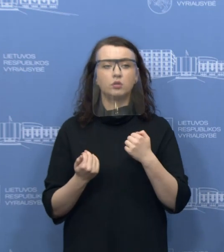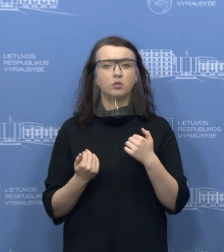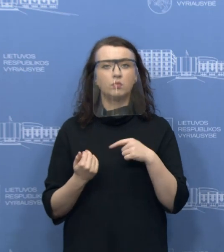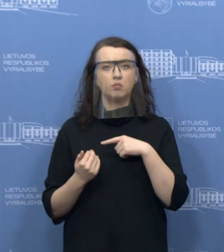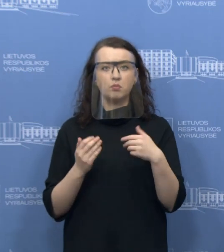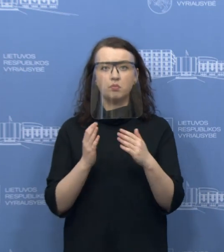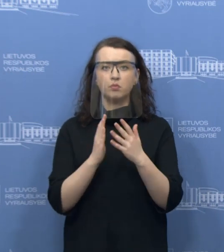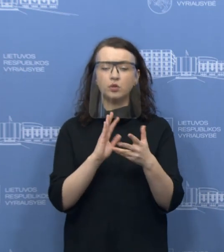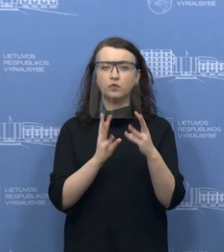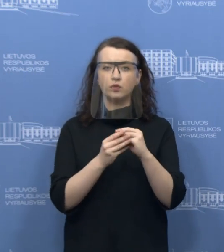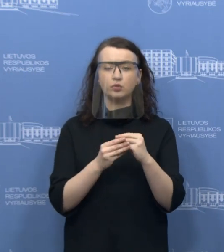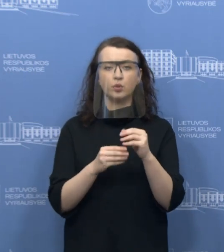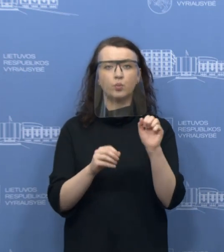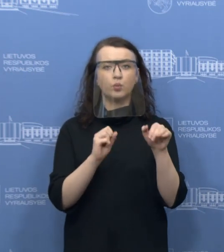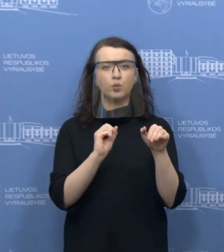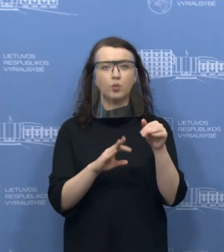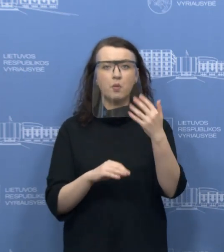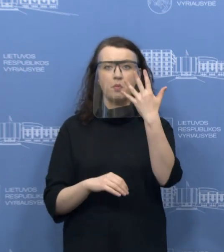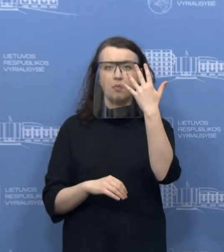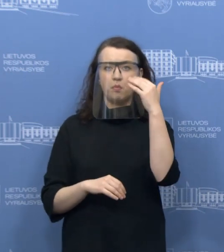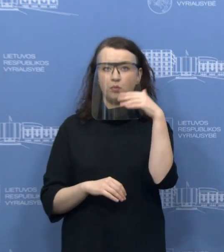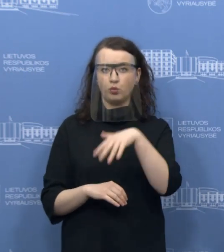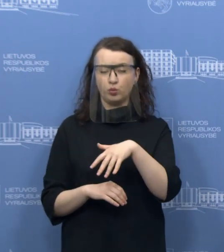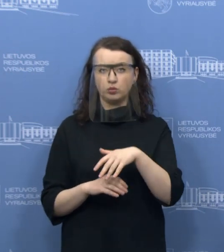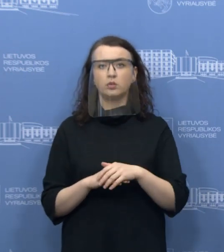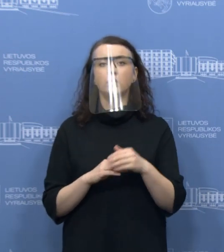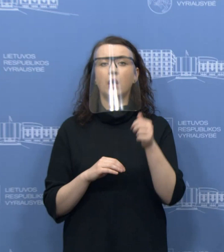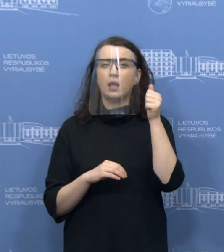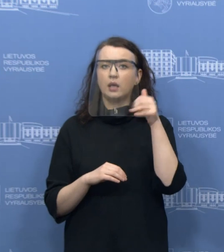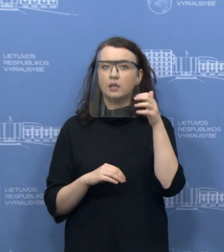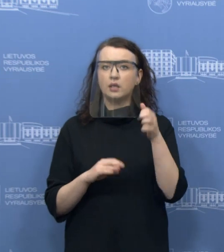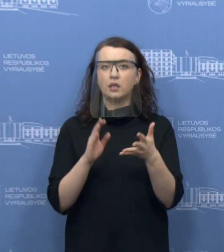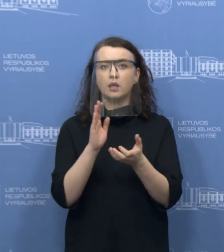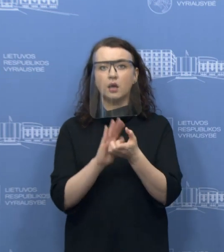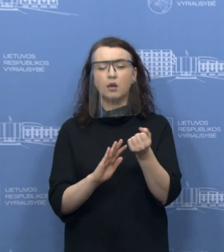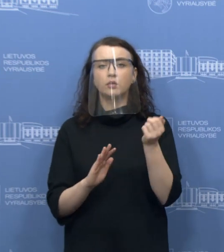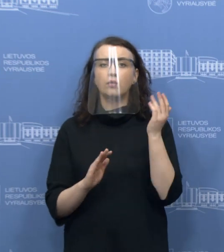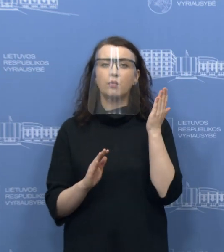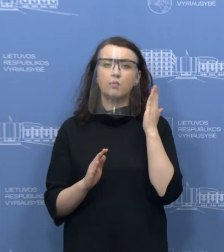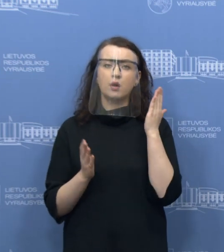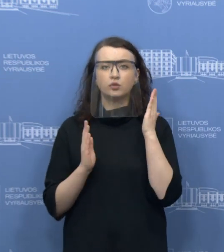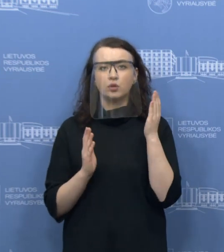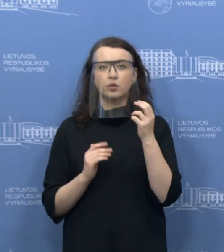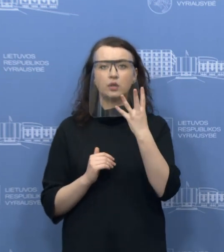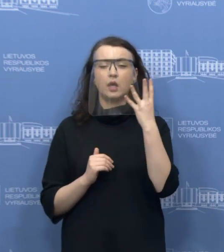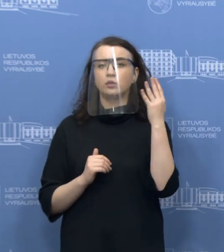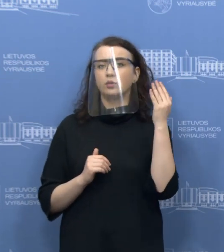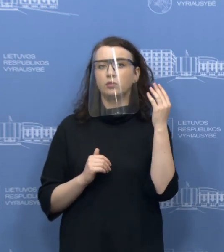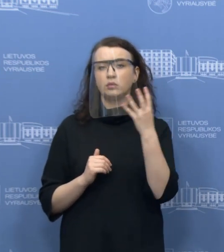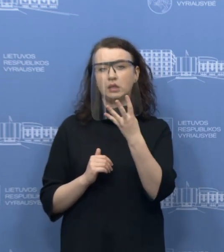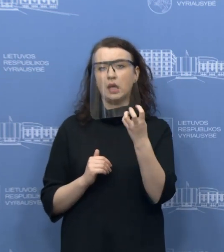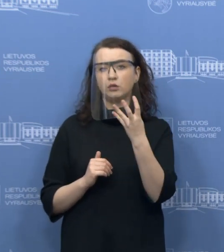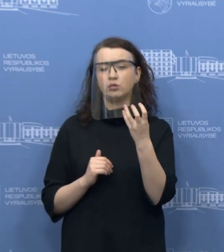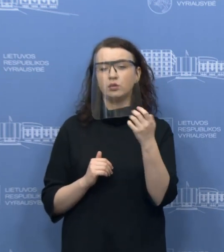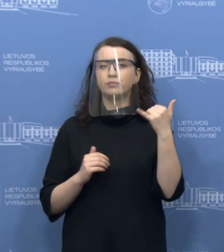prašymų turime 5 tūkstančius. Kasdien mes gauname apie 4 tūkstančius skambučių ir didžiąją dalį jų